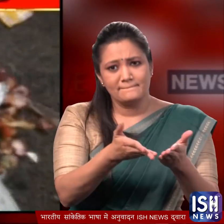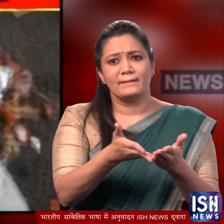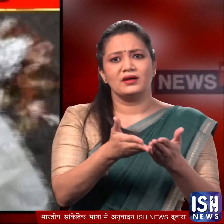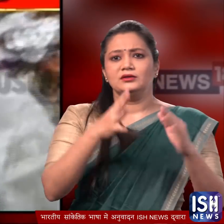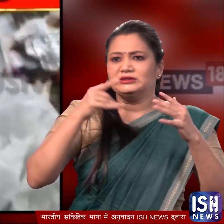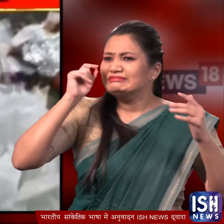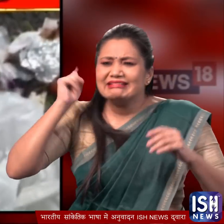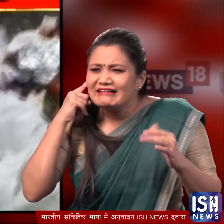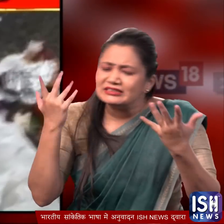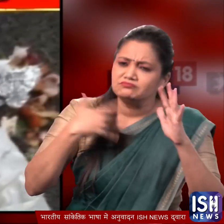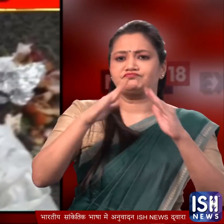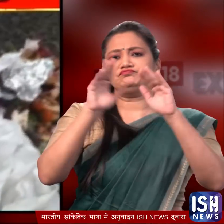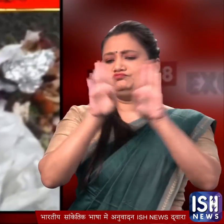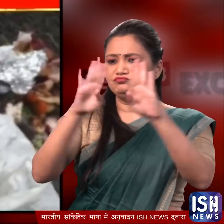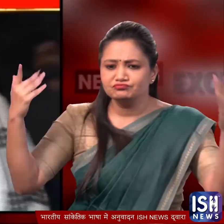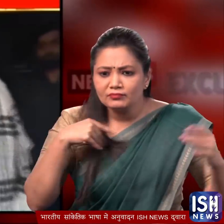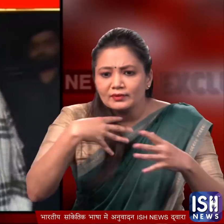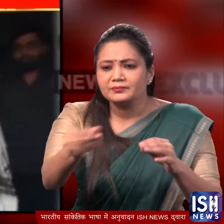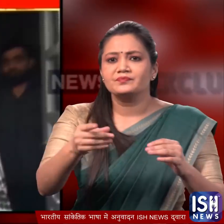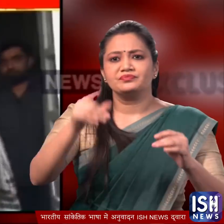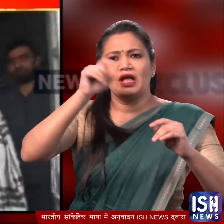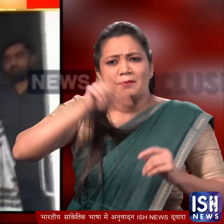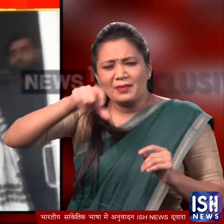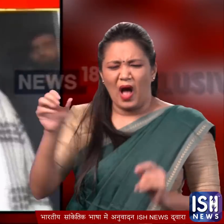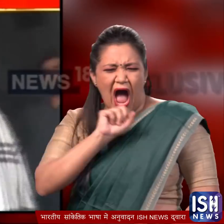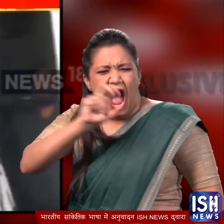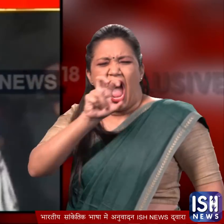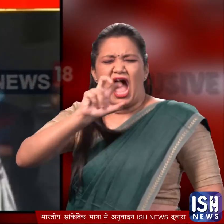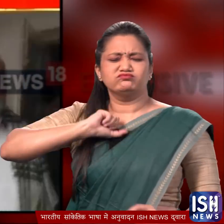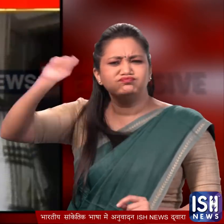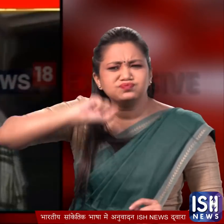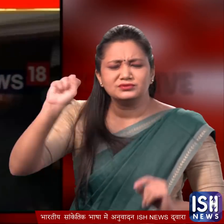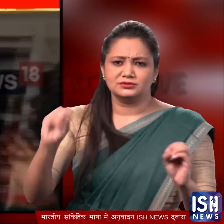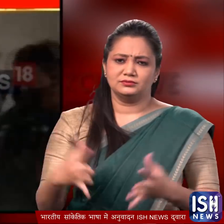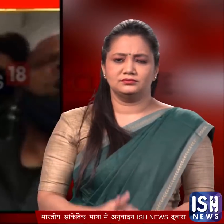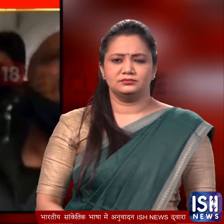है जो हंगावा सुनकर बाहर निकला है उन्हें देखकर सफाई कर्मचारियों ने वहां जोजोड से नारे लगाने शुरू कर दिये